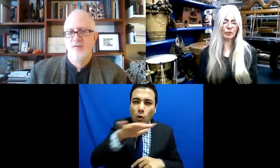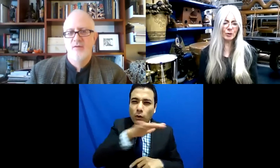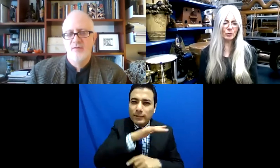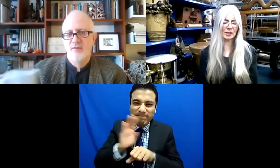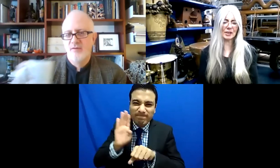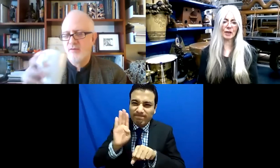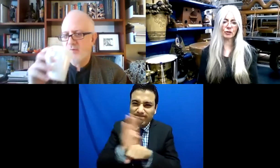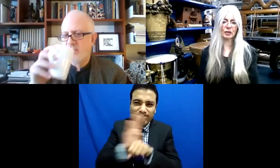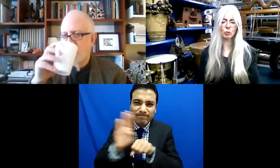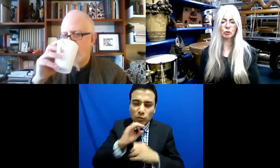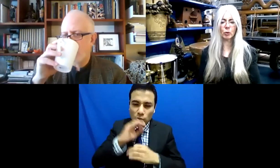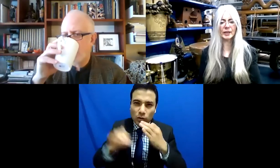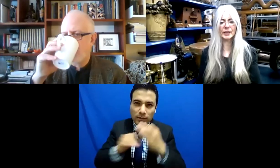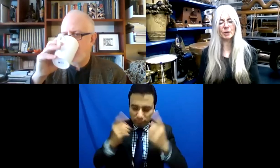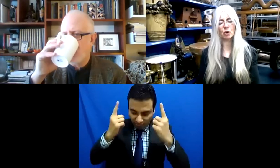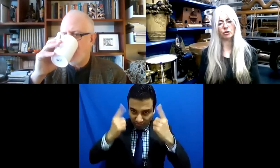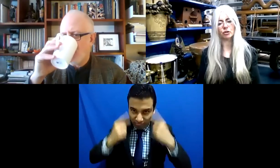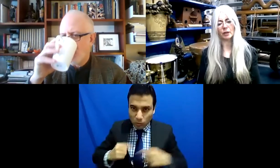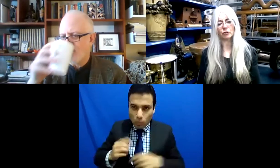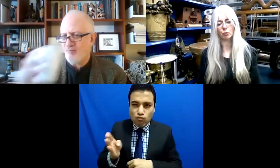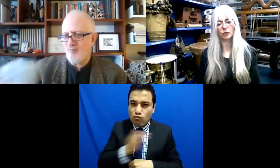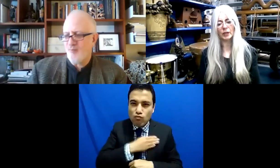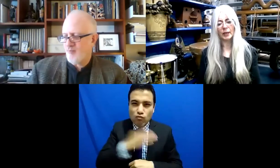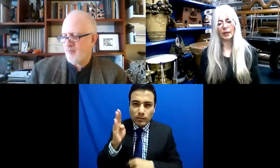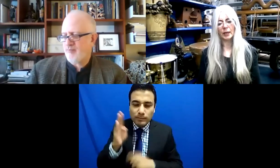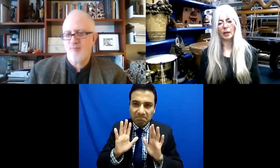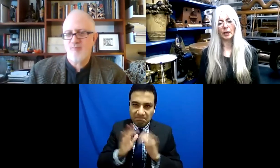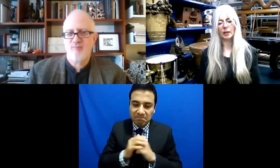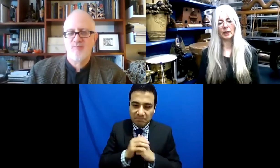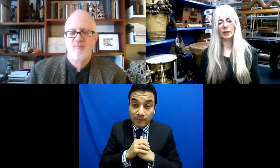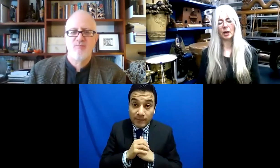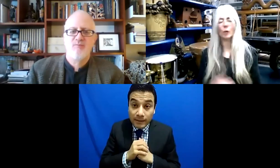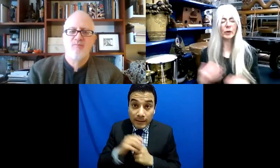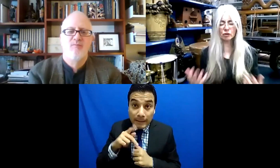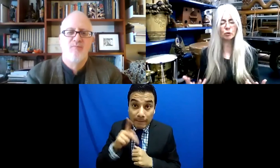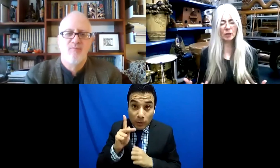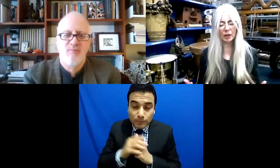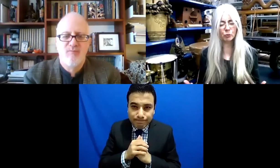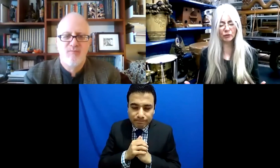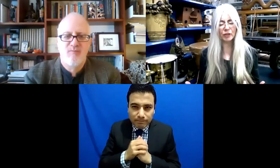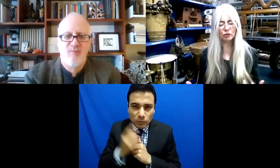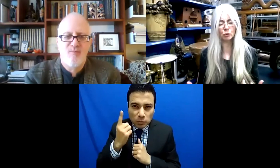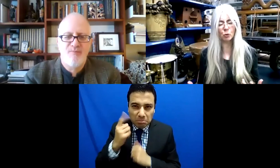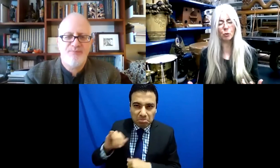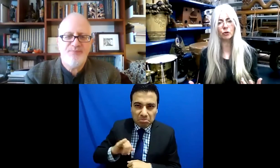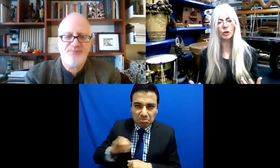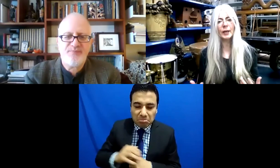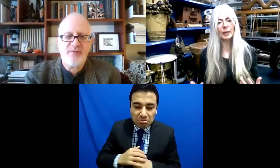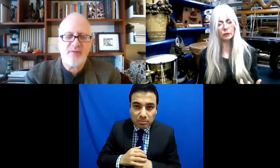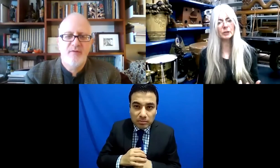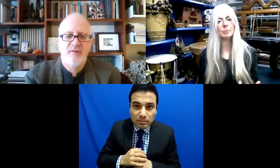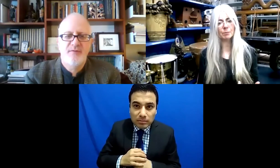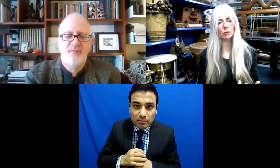su estado físico. Pero algo que aprendí profundamente fue cuando entré en contacto.